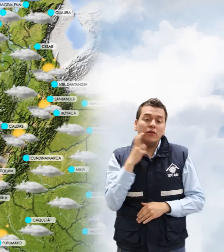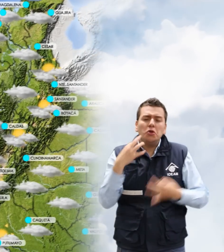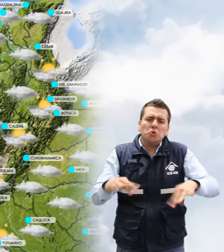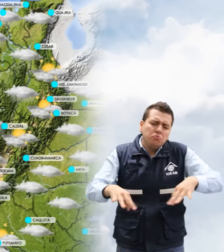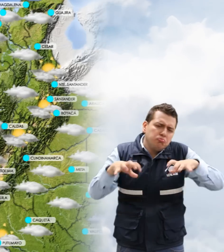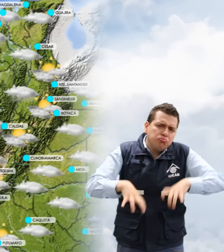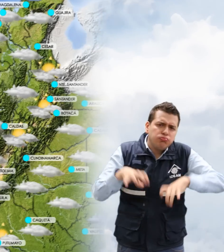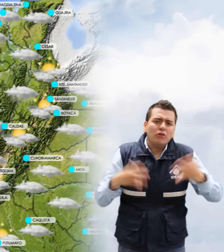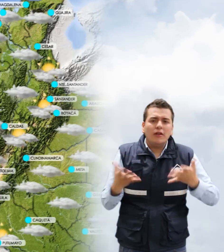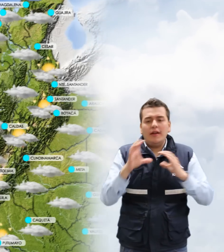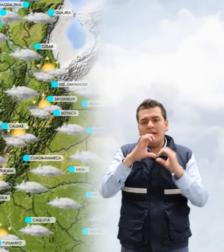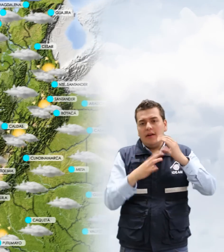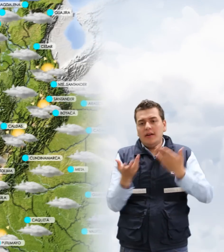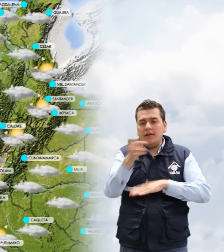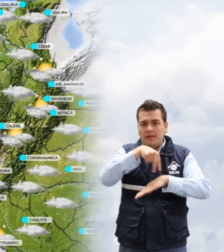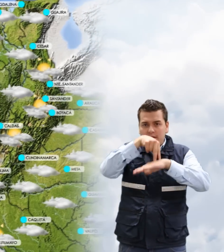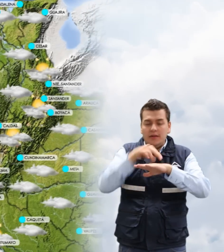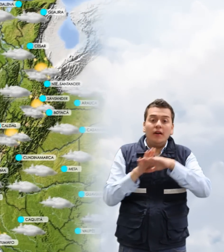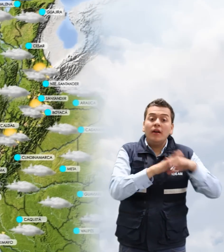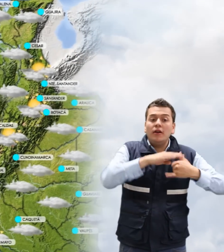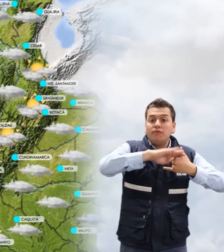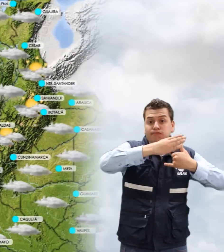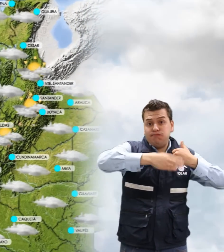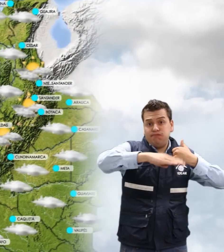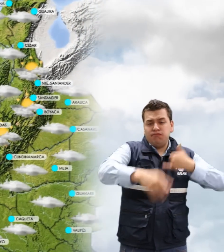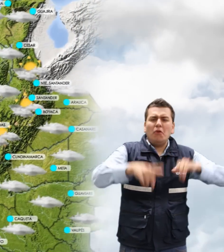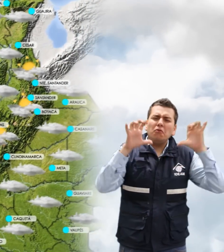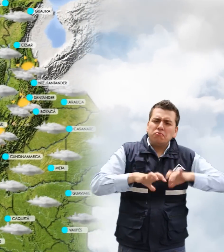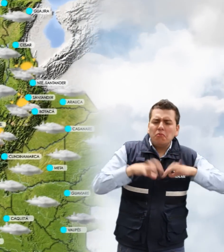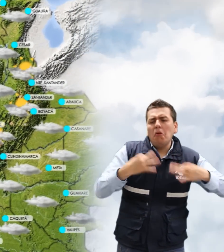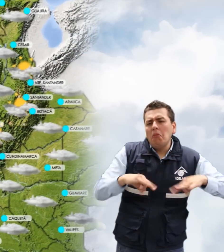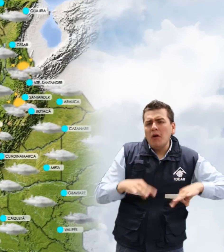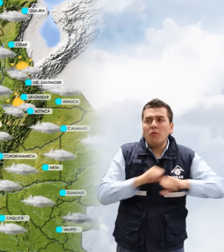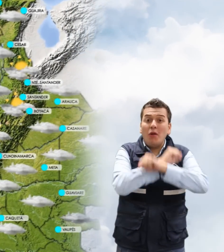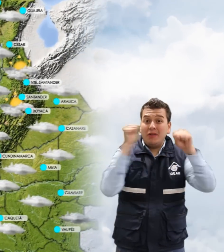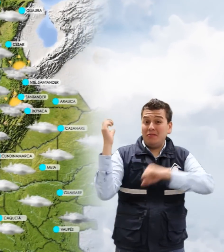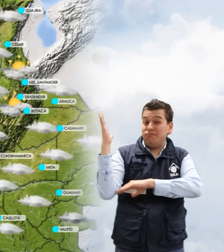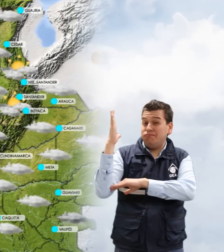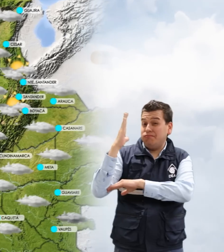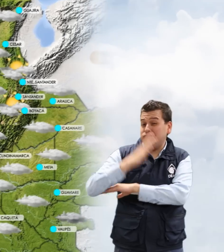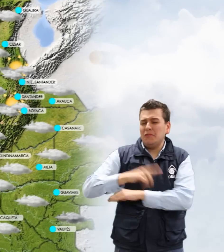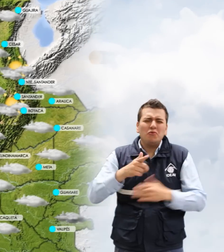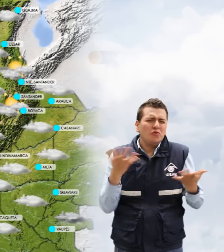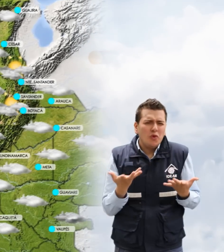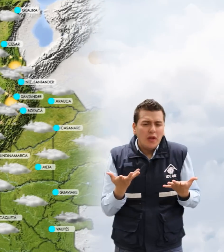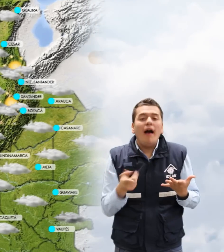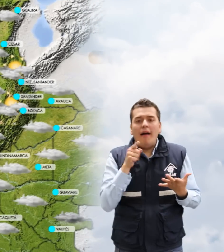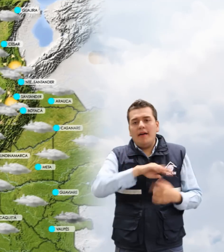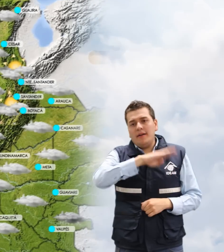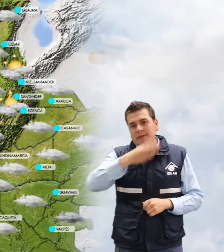ligeras en Cauca y Nariño. En la región andina, precipitaciones ligeras en las primeras horas de la mañana, especialmente en